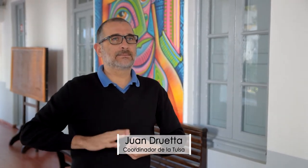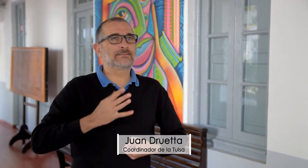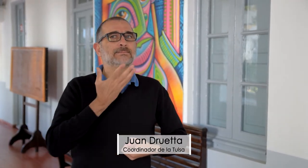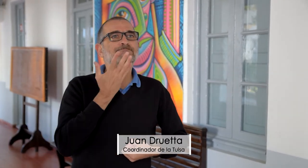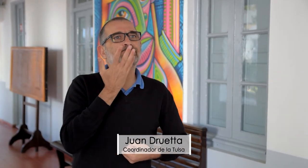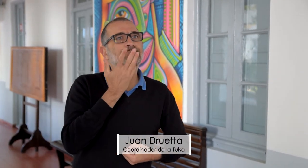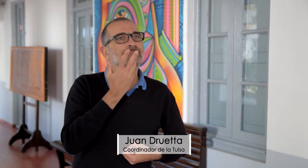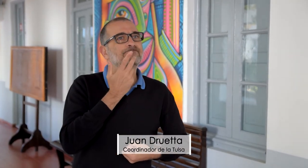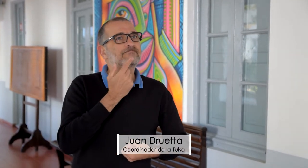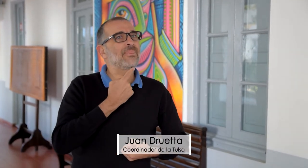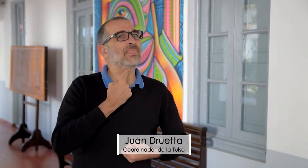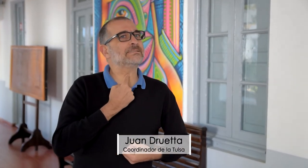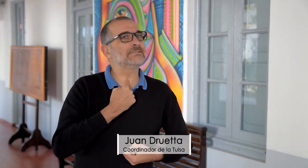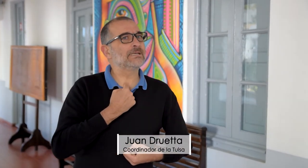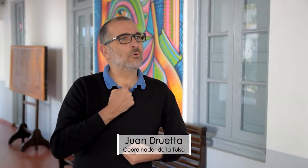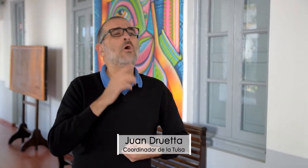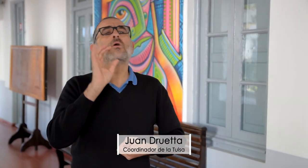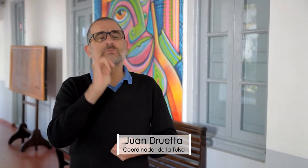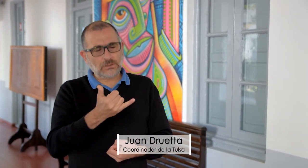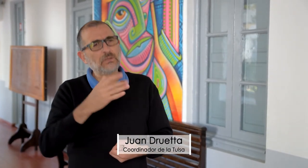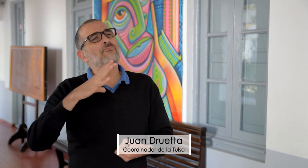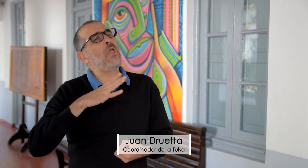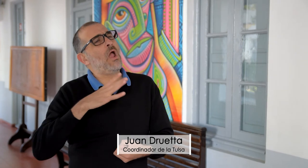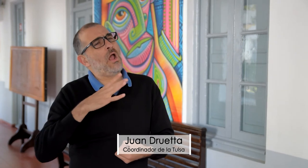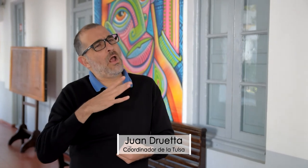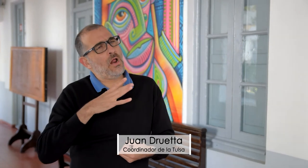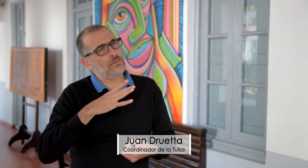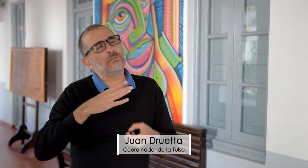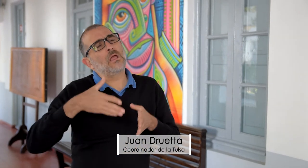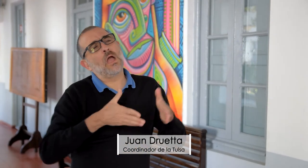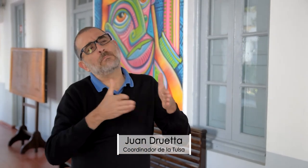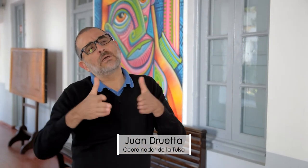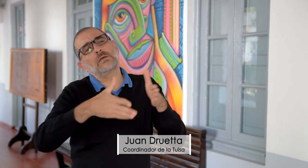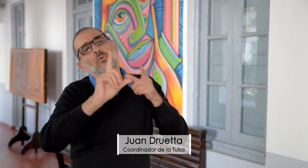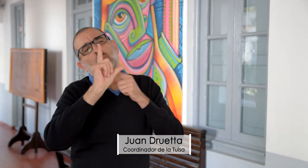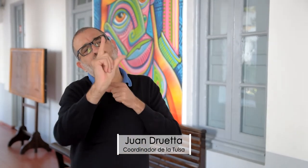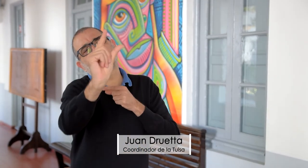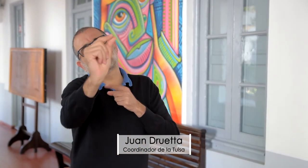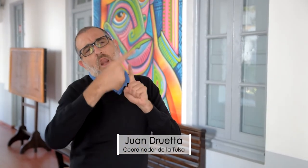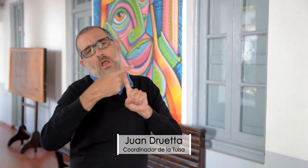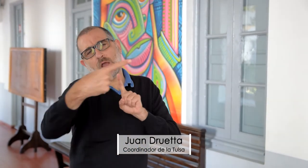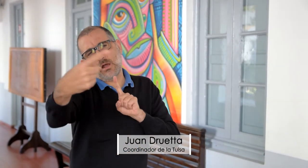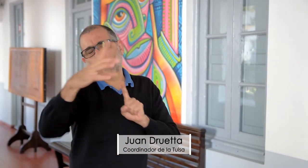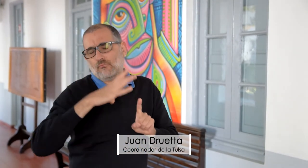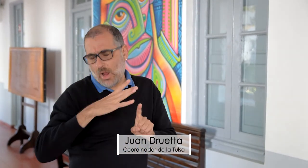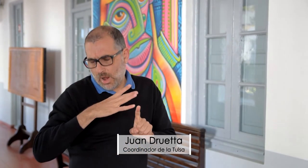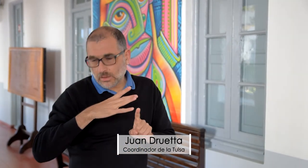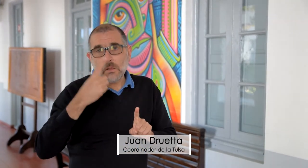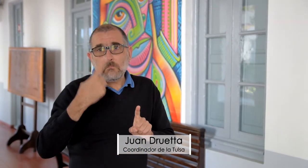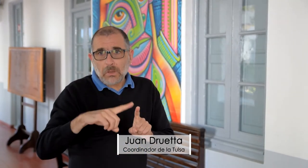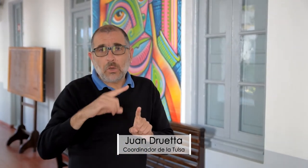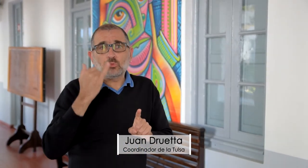entusiasmo, esas ganas, empiezan a brotarles ese deseo. Sí, falta un montón, es un camino largo.